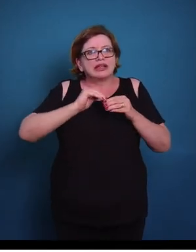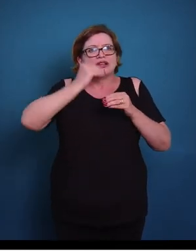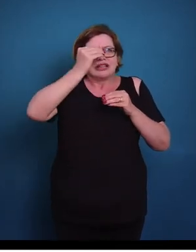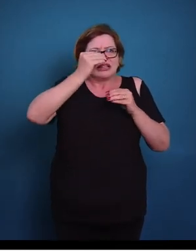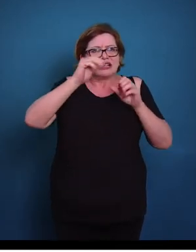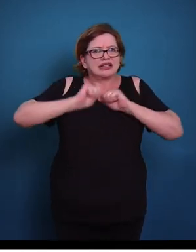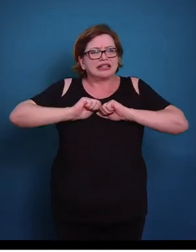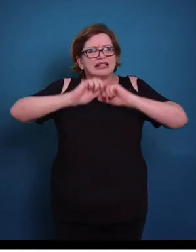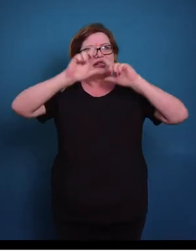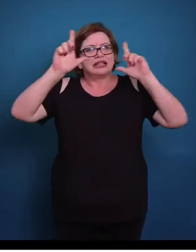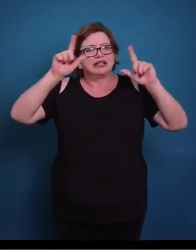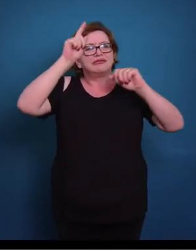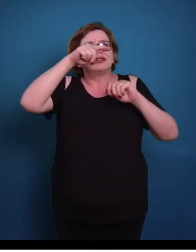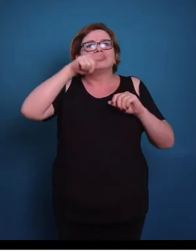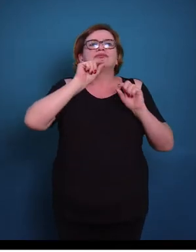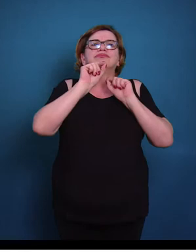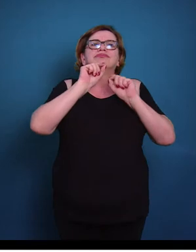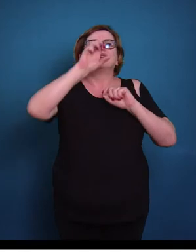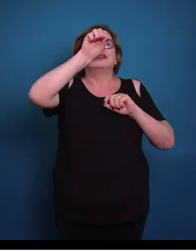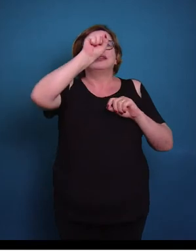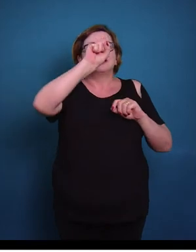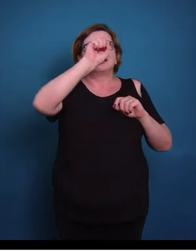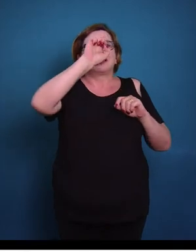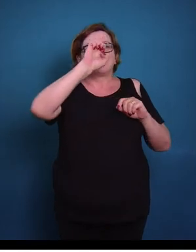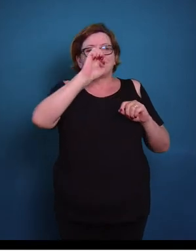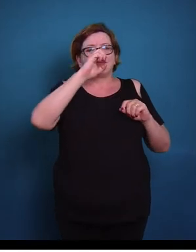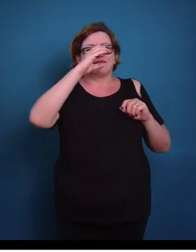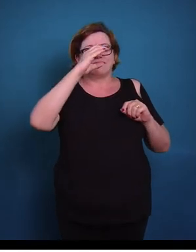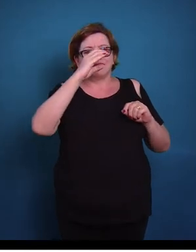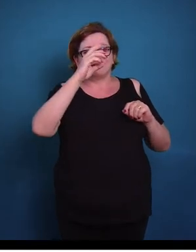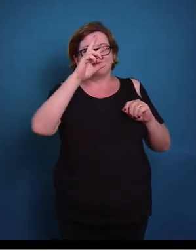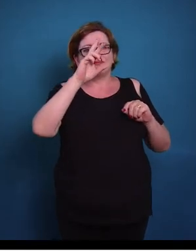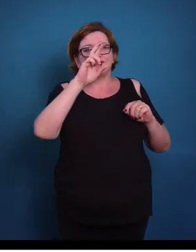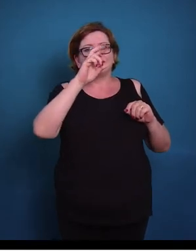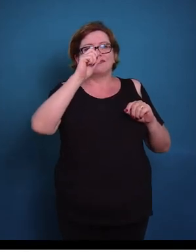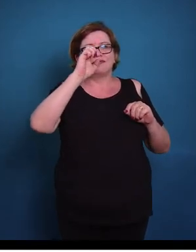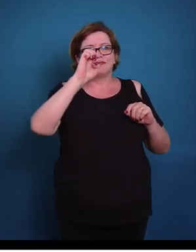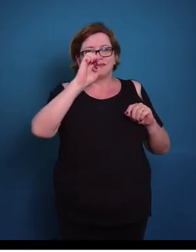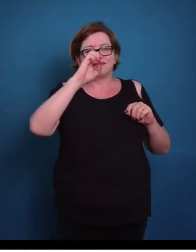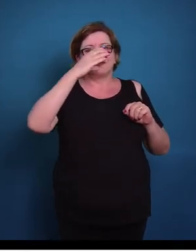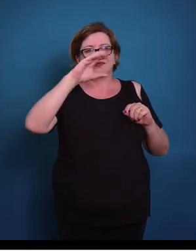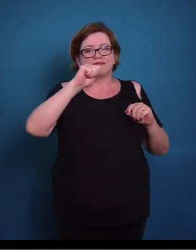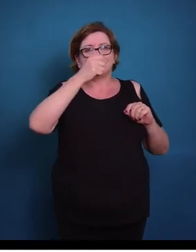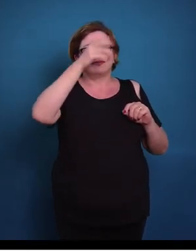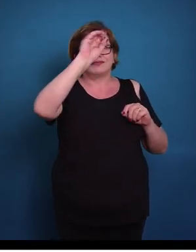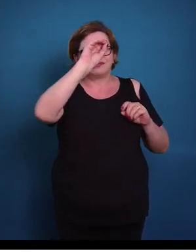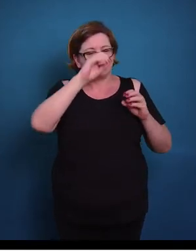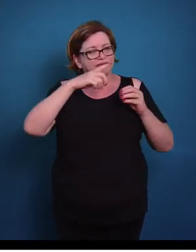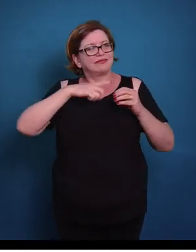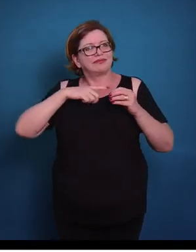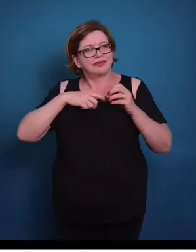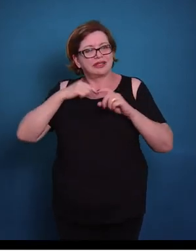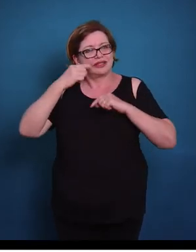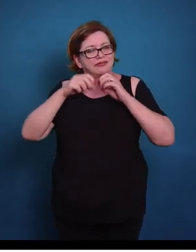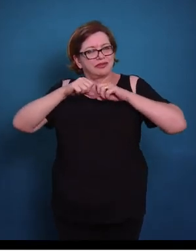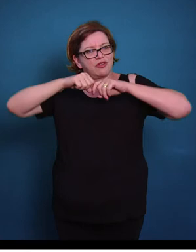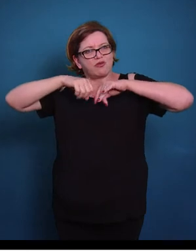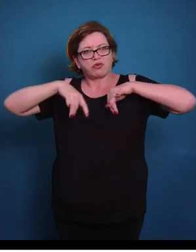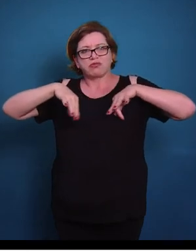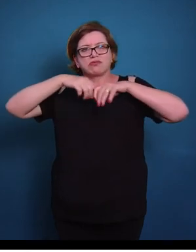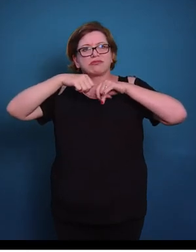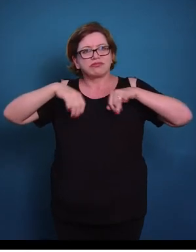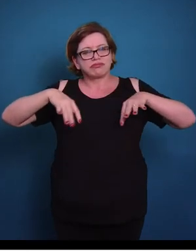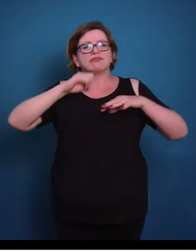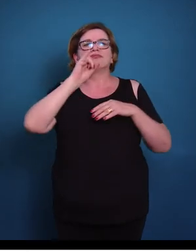seria armazenamento de secreção. Então grande parte da célula, ela armazena secreção, que vai ser liberada nesse caso no intestino.